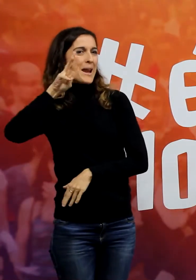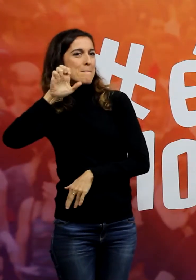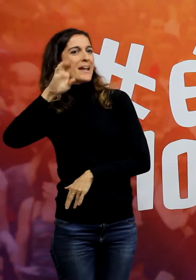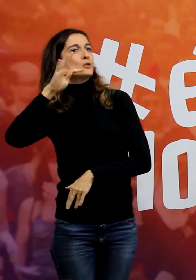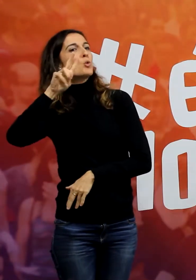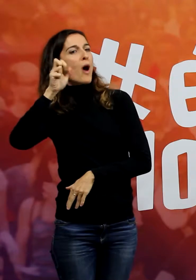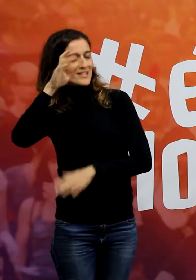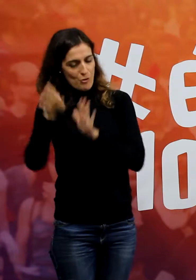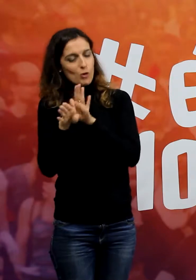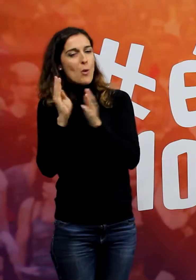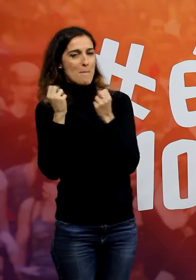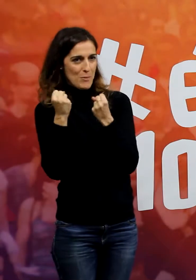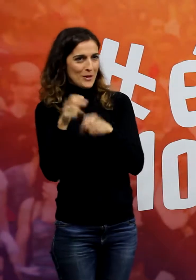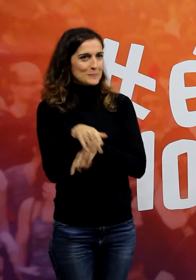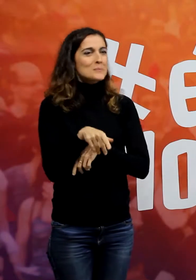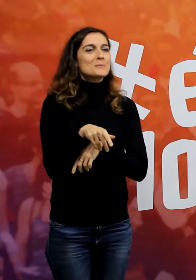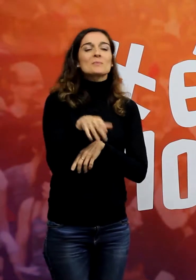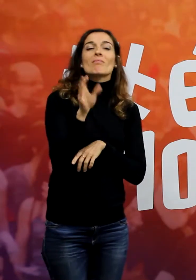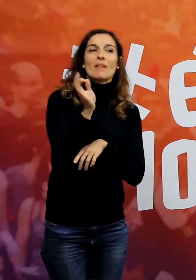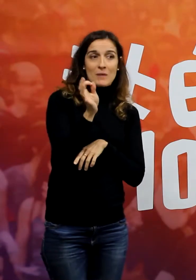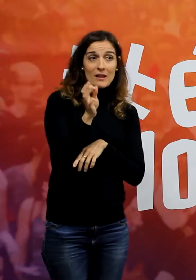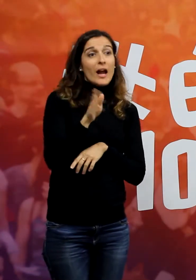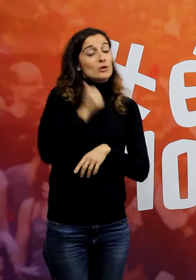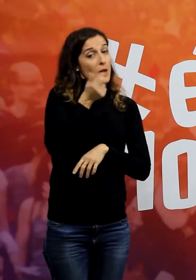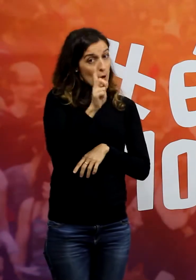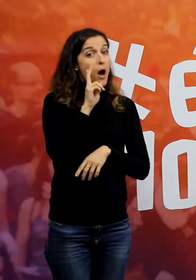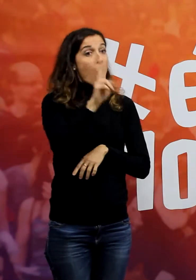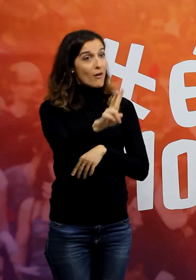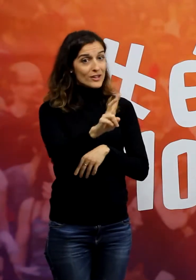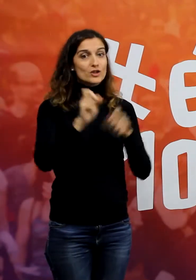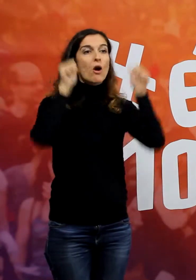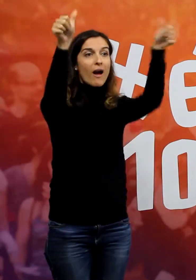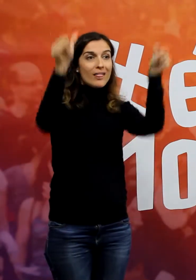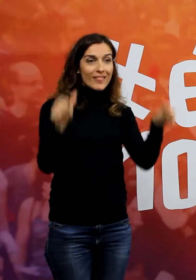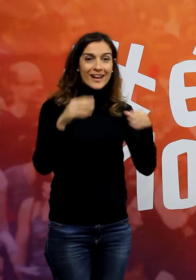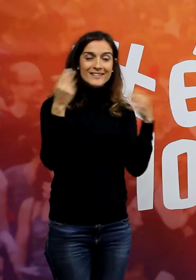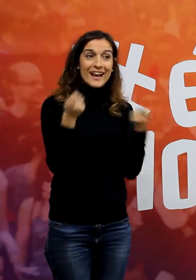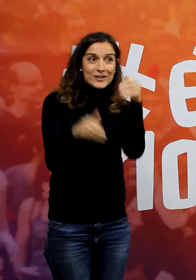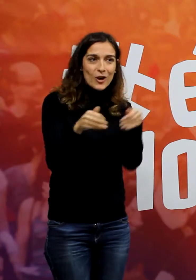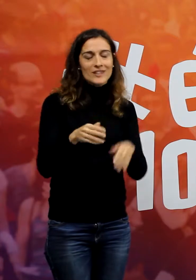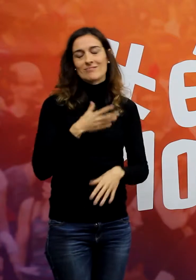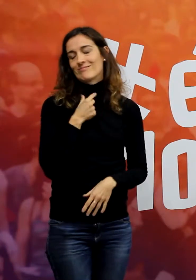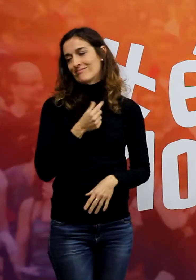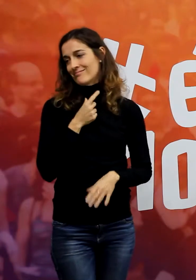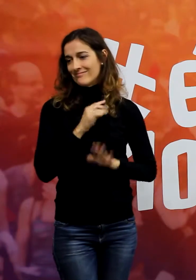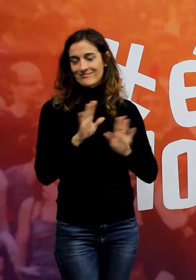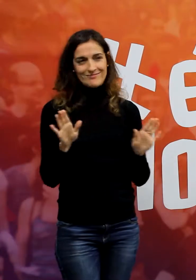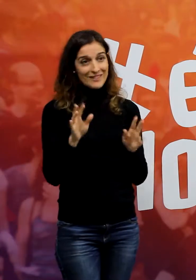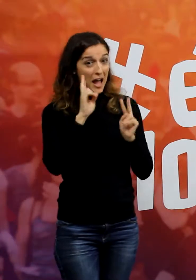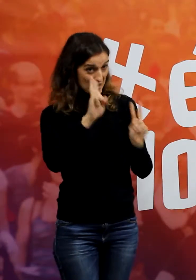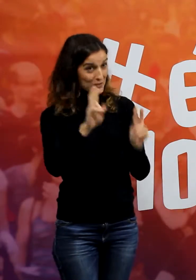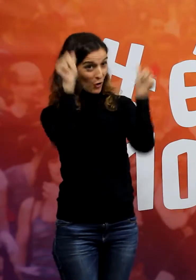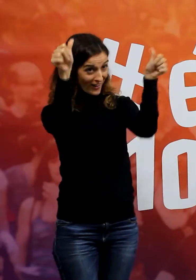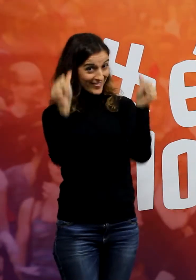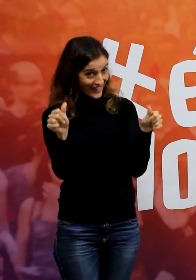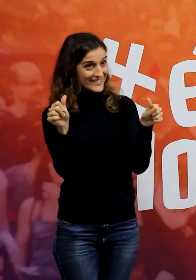No era casual. Res era casual. Encara que ara la siga... Heu vist els cartells electorals? Xeca-goig, dona, ara a fer campanya. Heu vist els